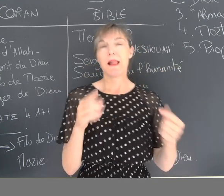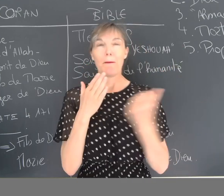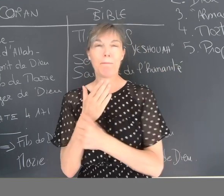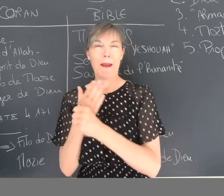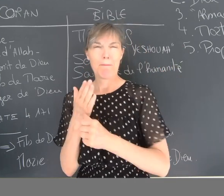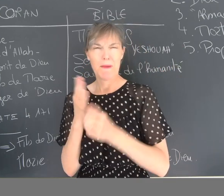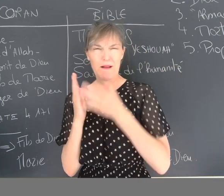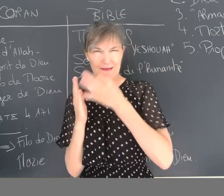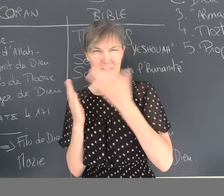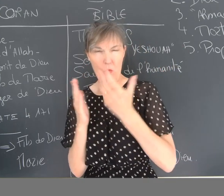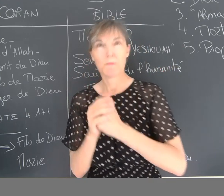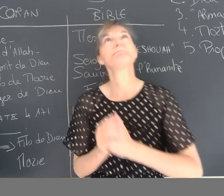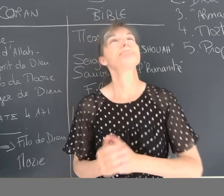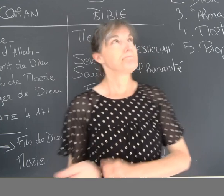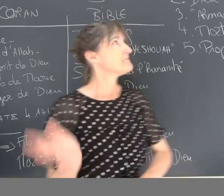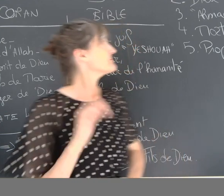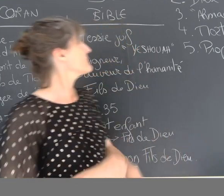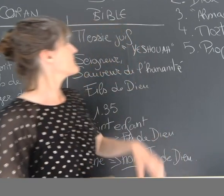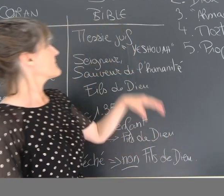courant qui le dit. Maintenant, on va regarder la Bible.